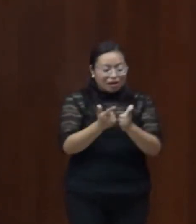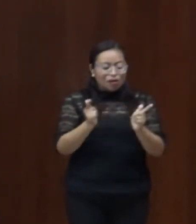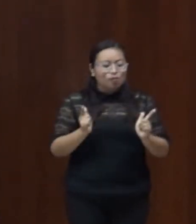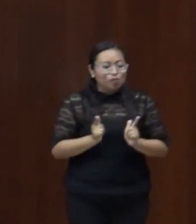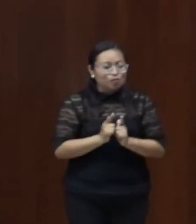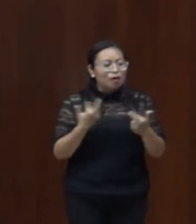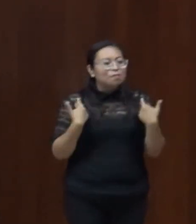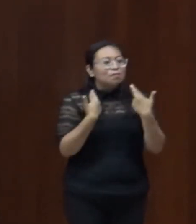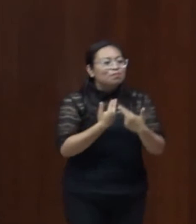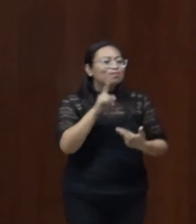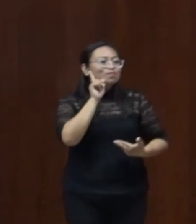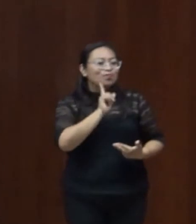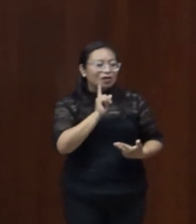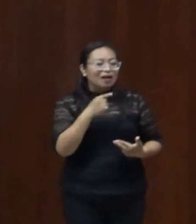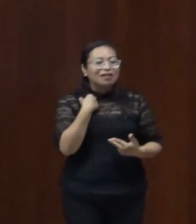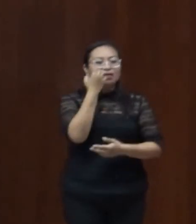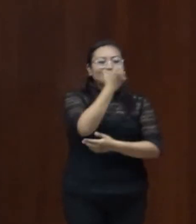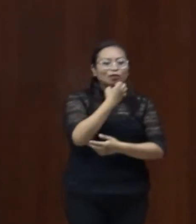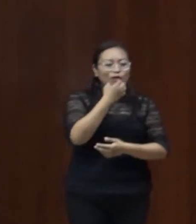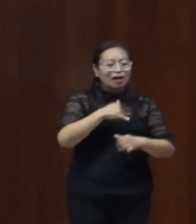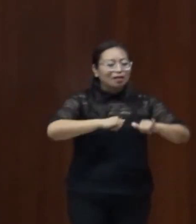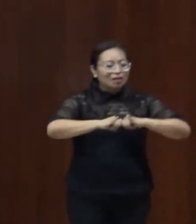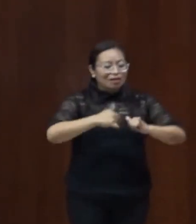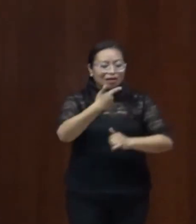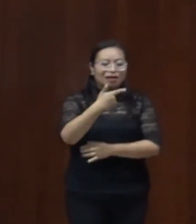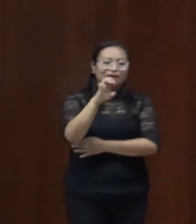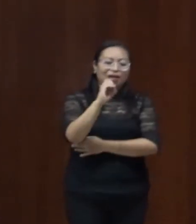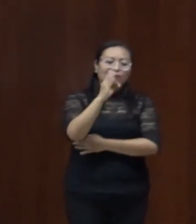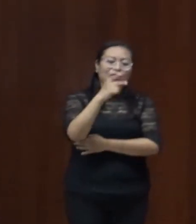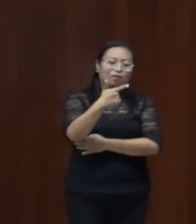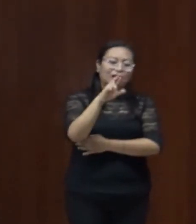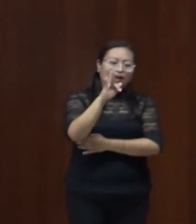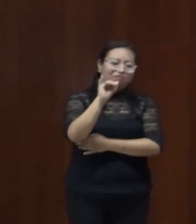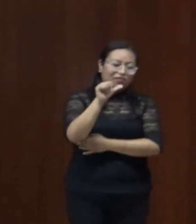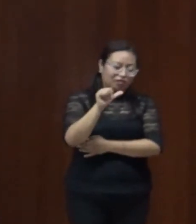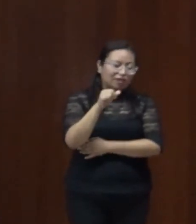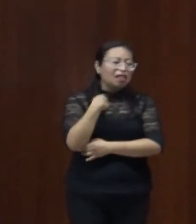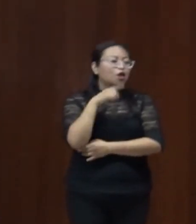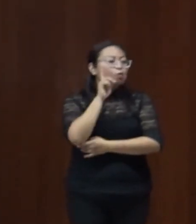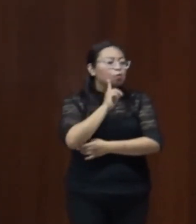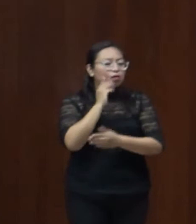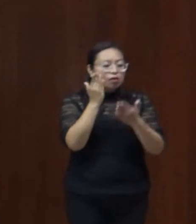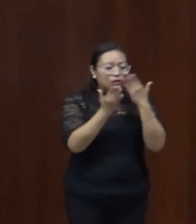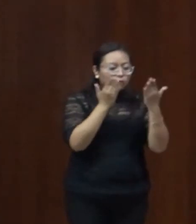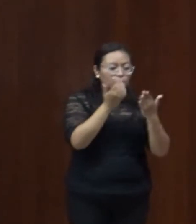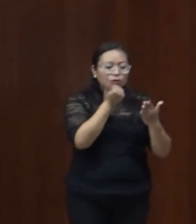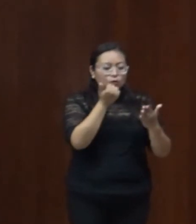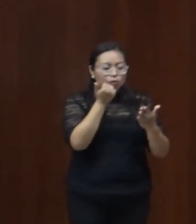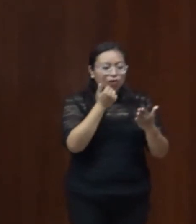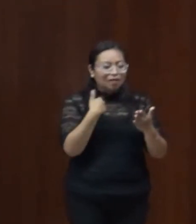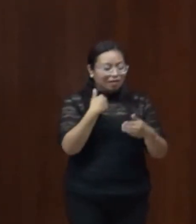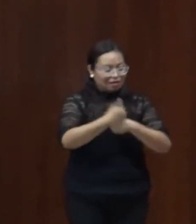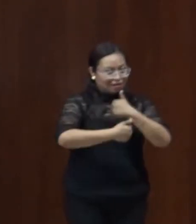profesoras del Colegio de Geografía con estudiantes, con mujeres estudiantes de la